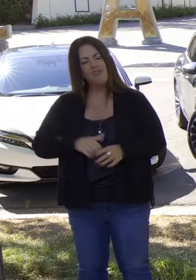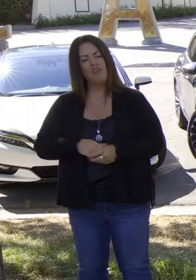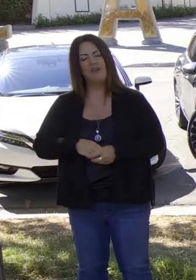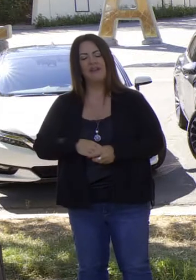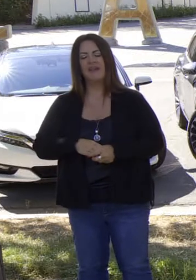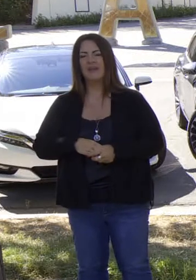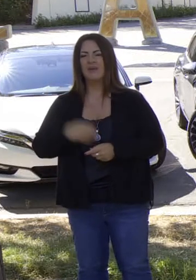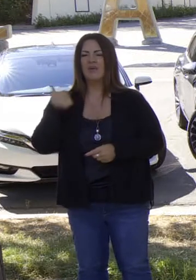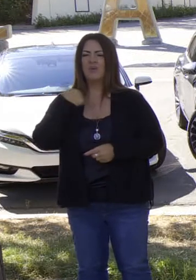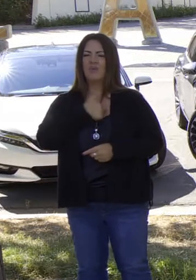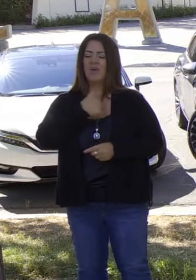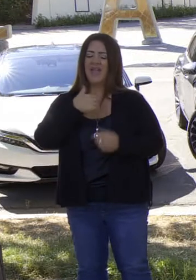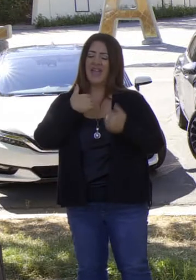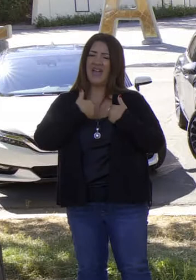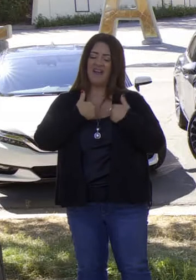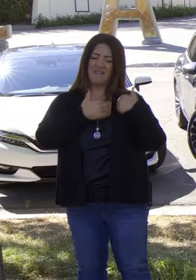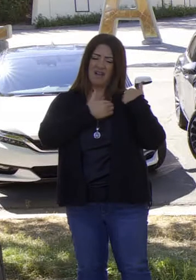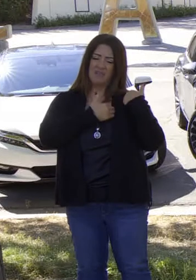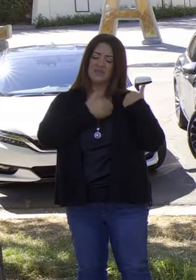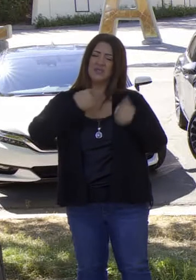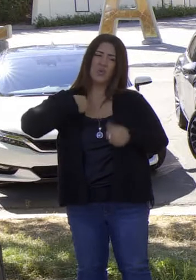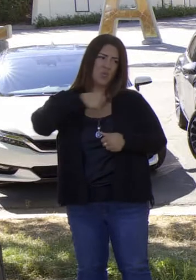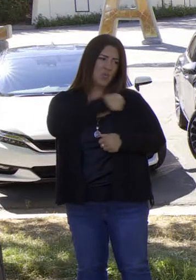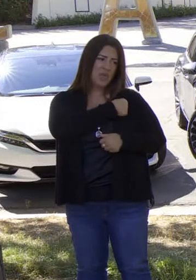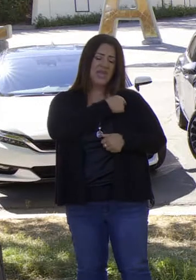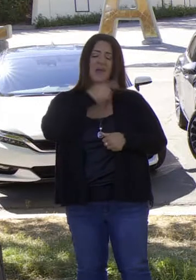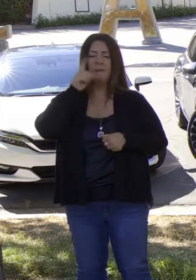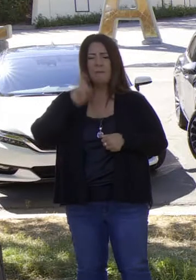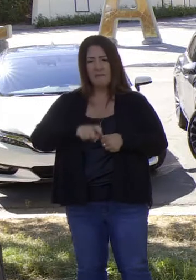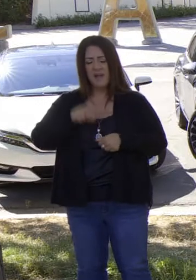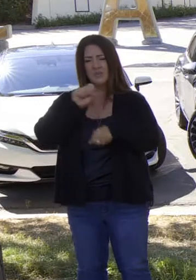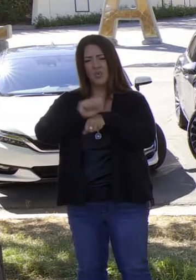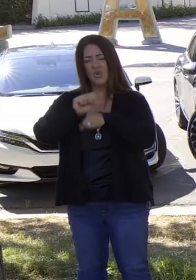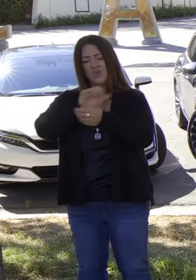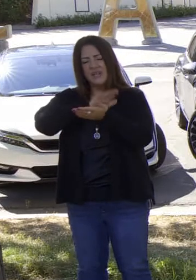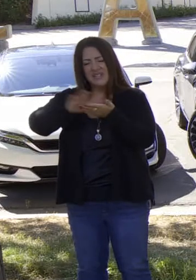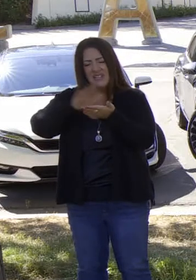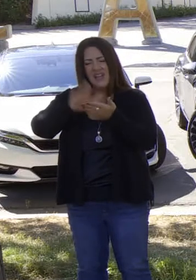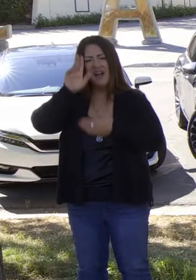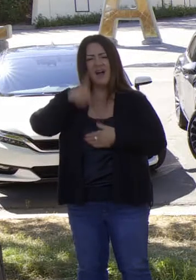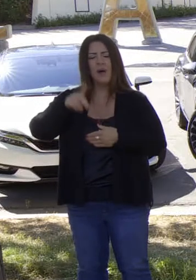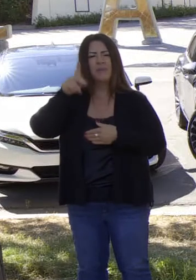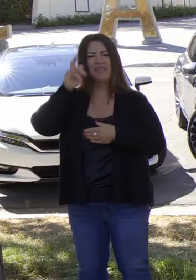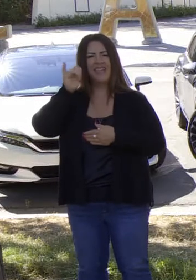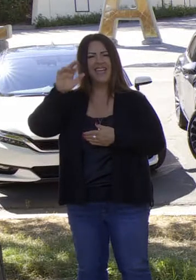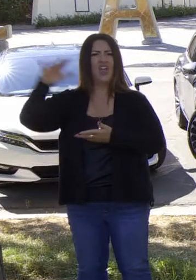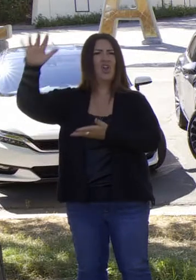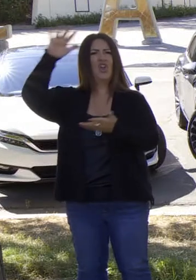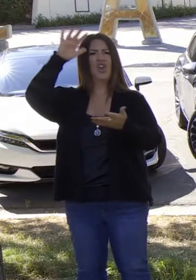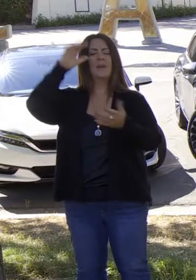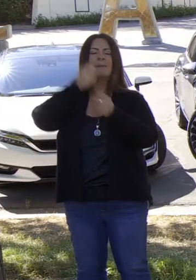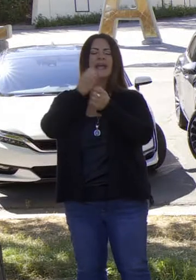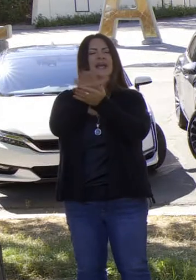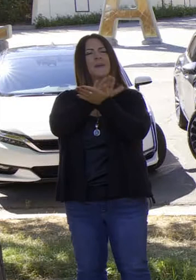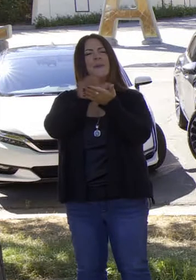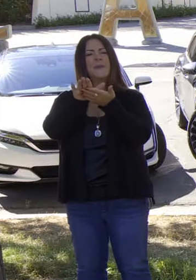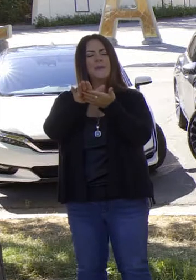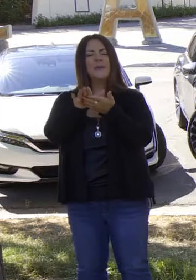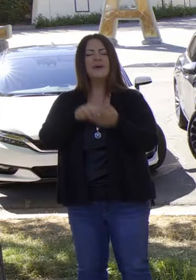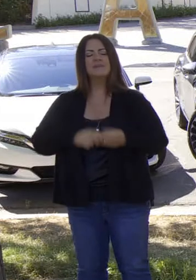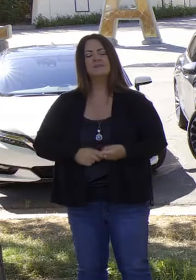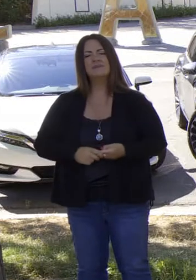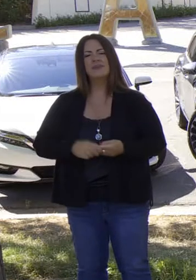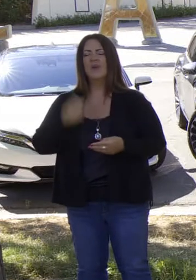también. Por lo tanto, sabemos que tenemos la obligación de seguir trabajando para limpiar el ambiente y que este sea tan